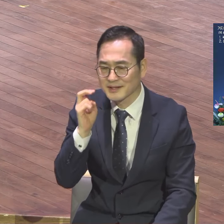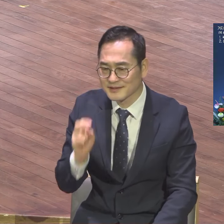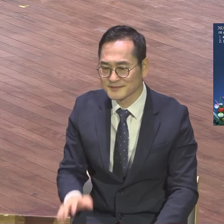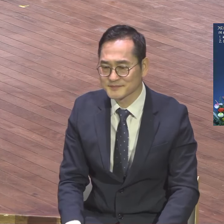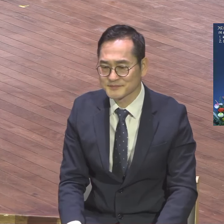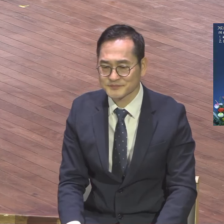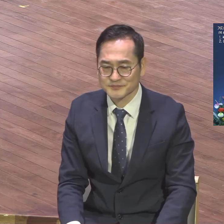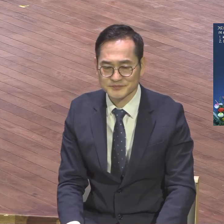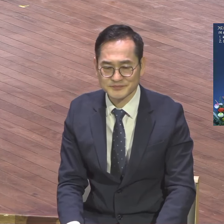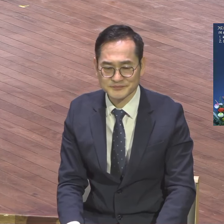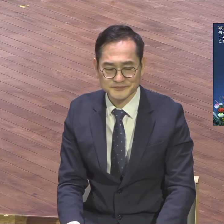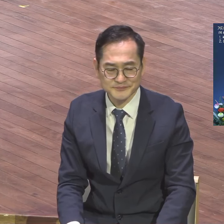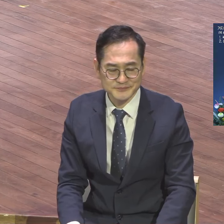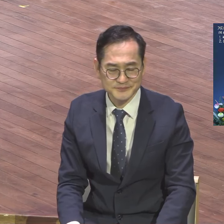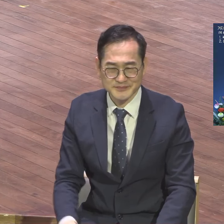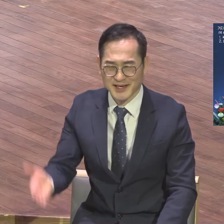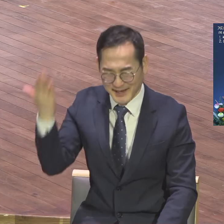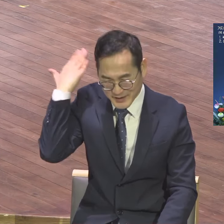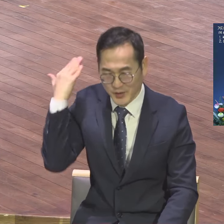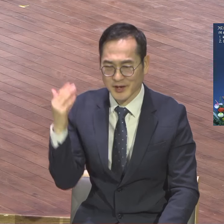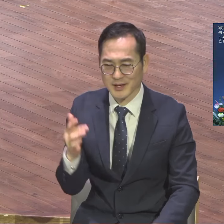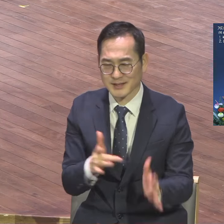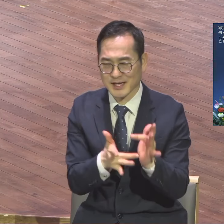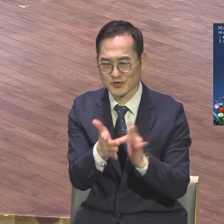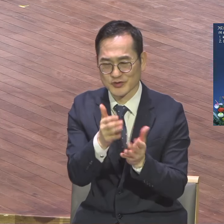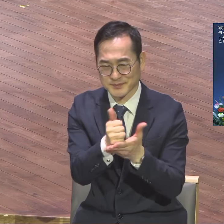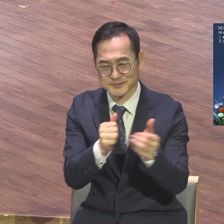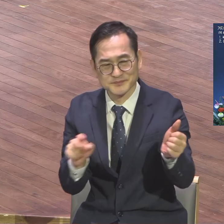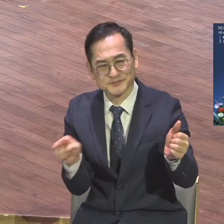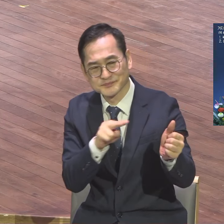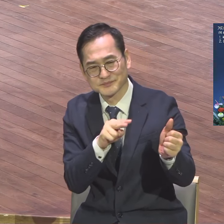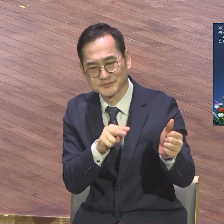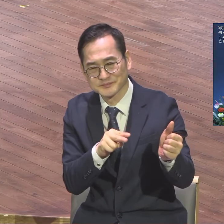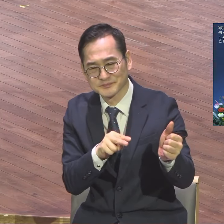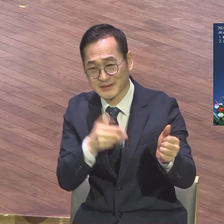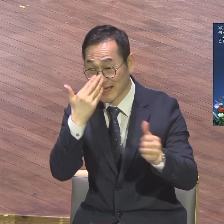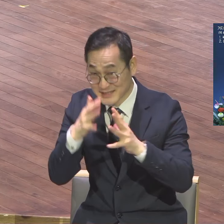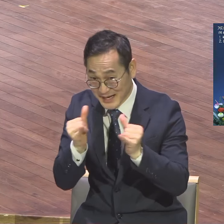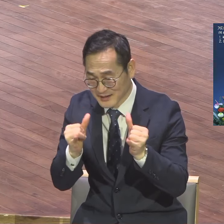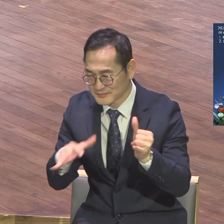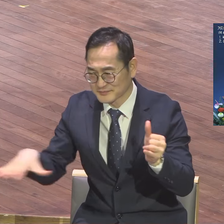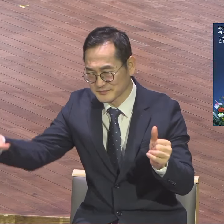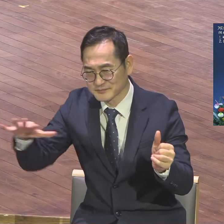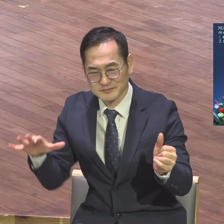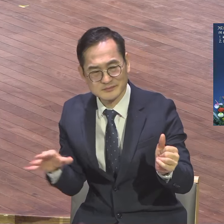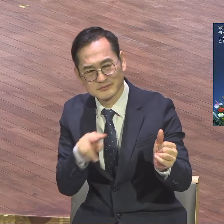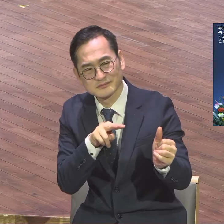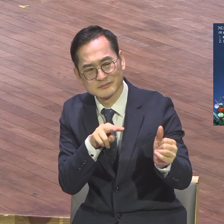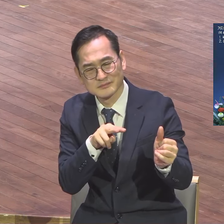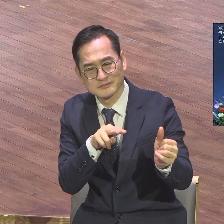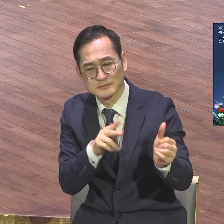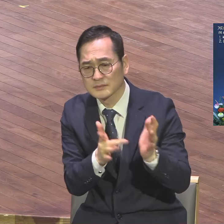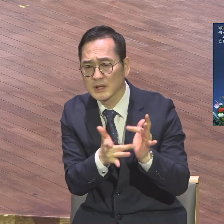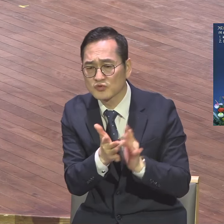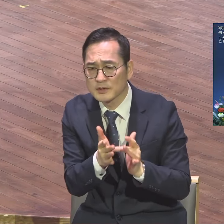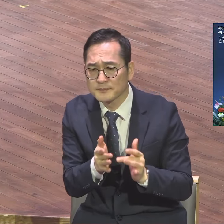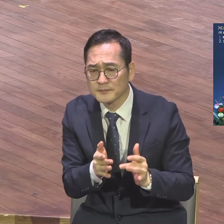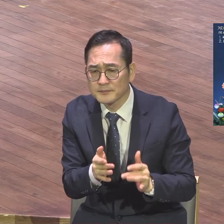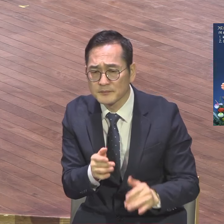예수님 모습이 어떻게 보였겠어요 예수님 인간적으로 바라보는 예수님은 어떤 분입니까 나사렛 사람